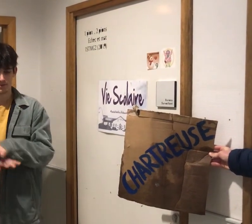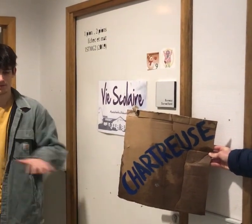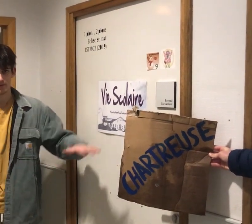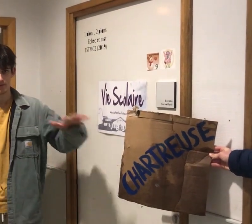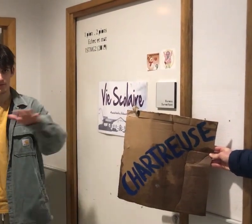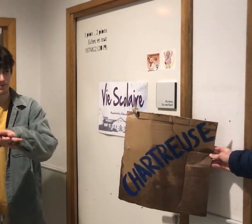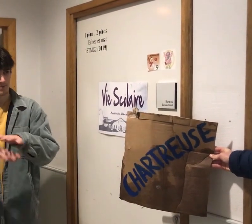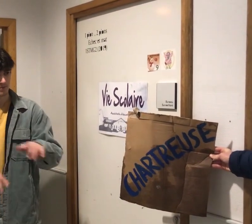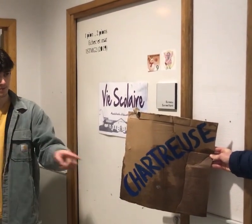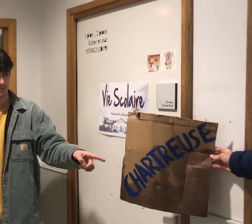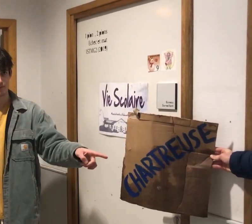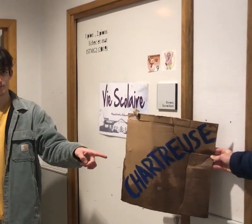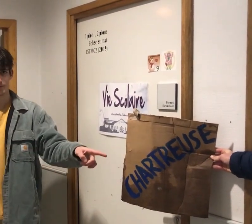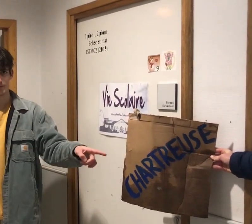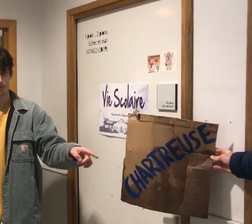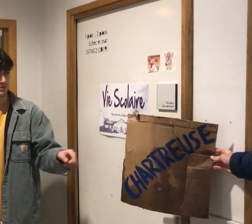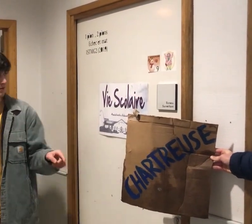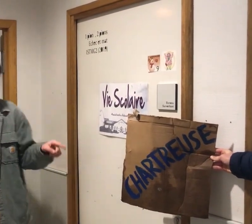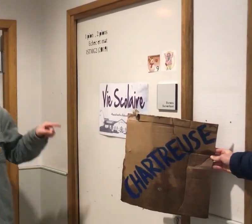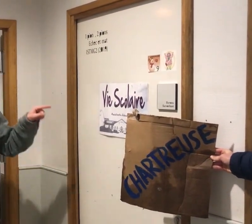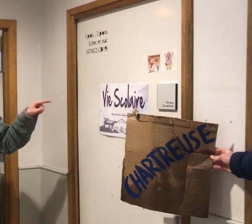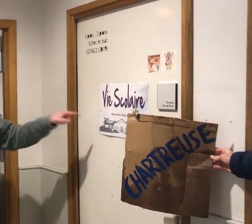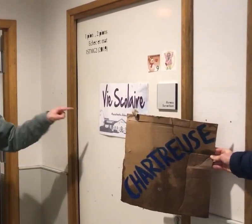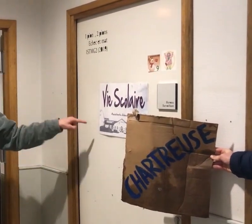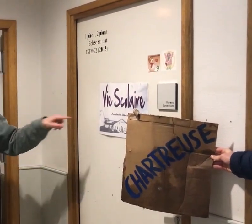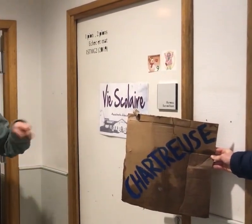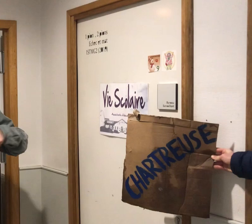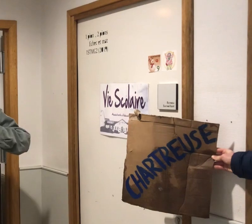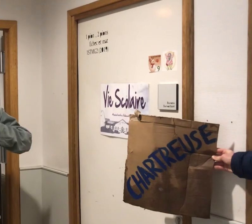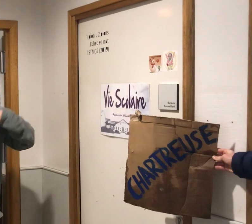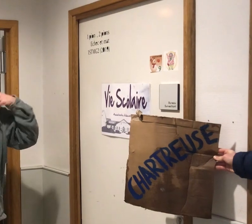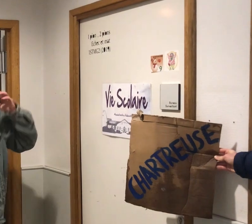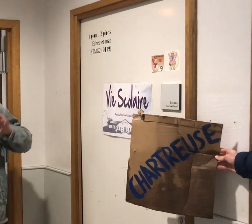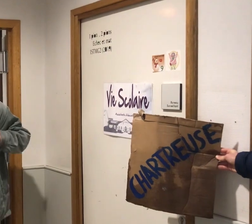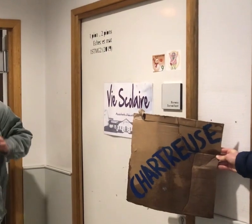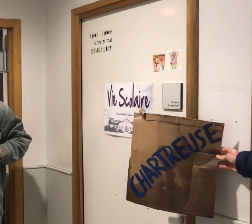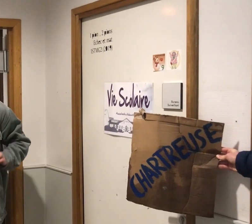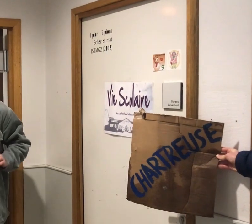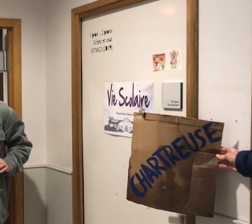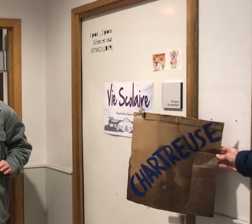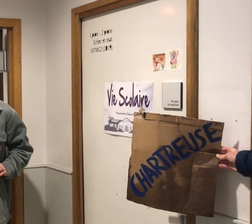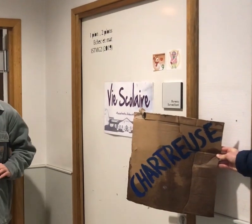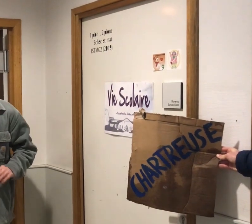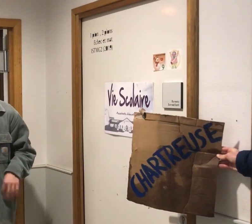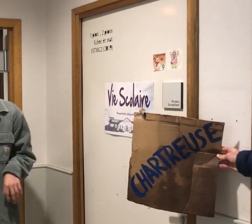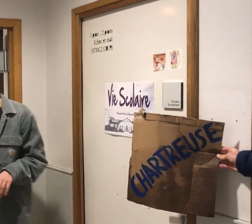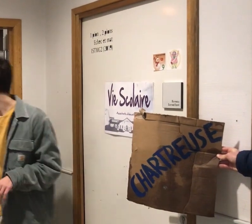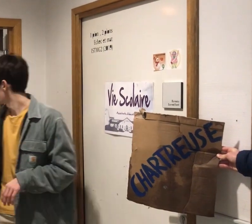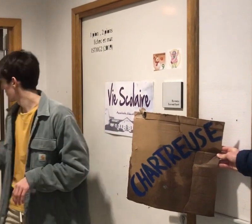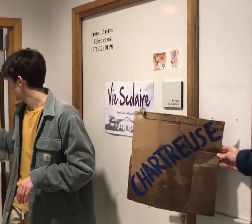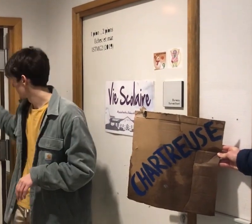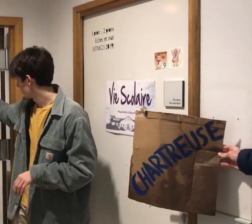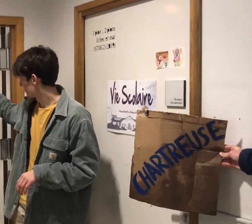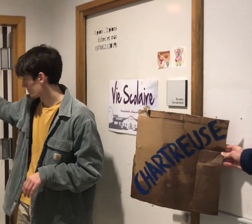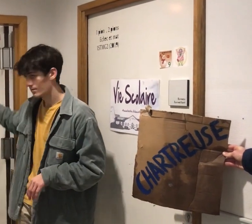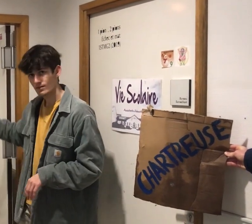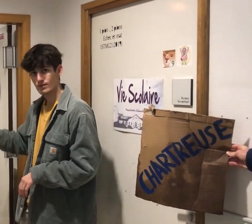Nous sommes ici en zone chartreuse. A ma droite se trouve la vis scolaire et là-bas, au fond du